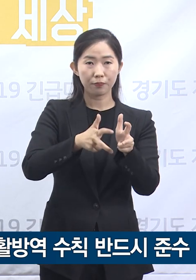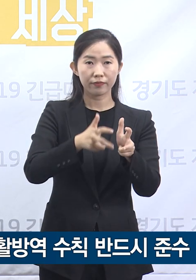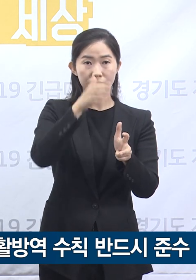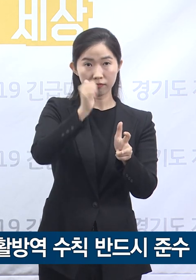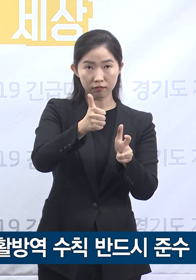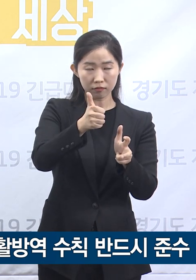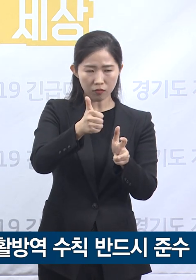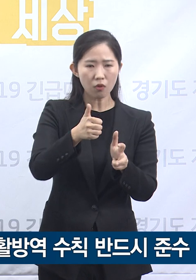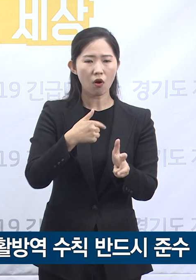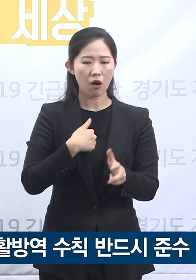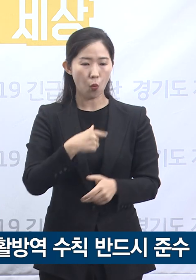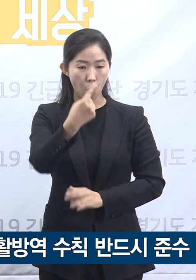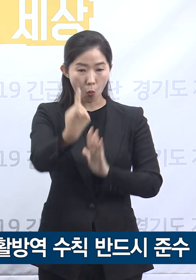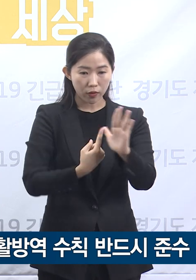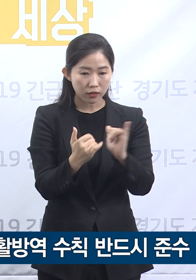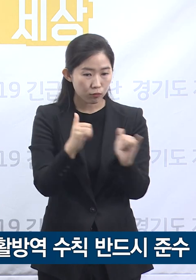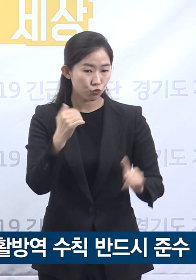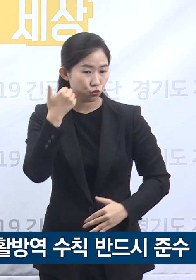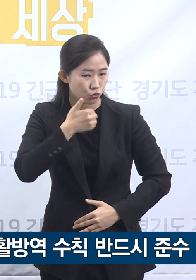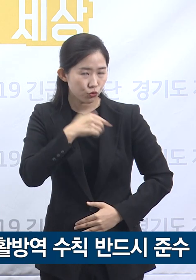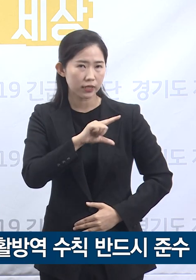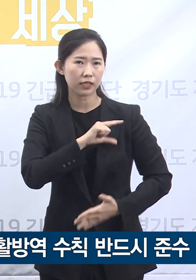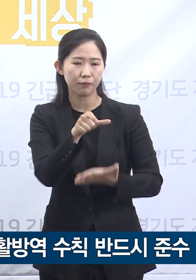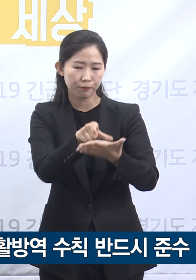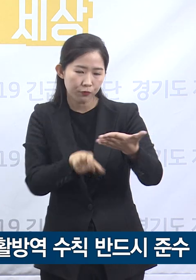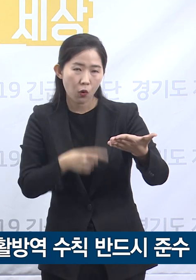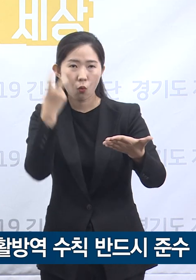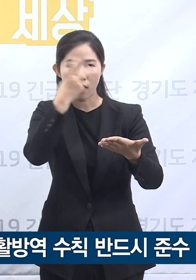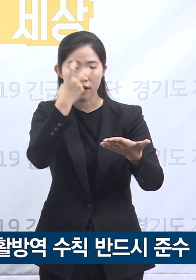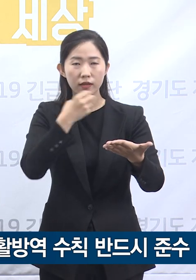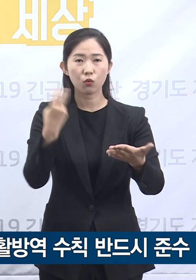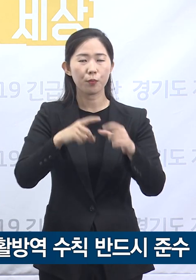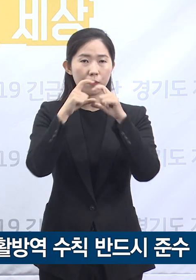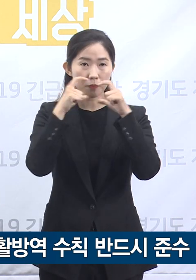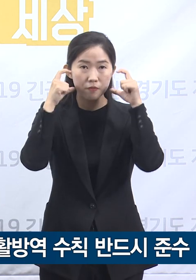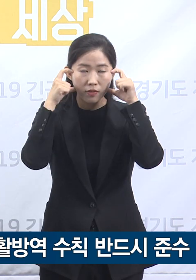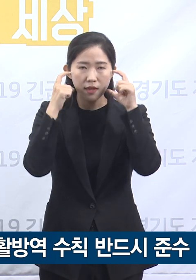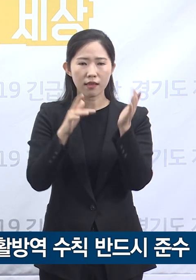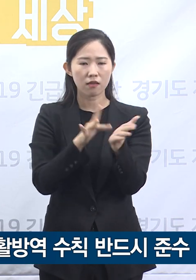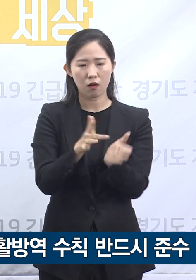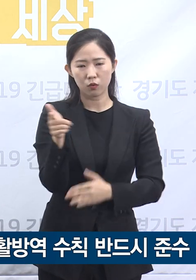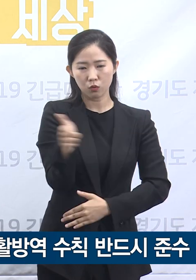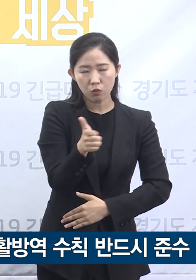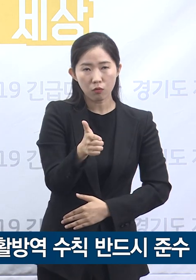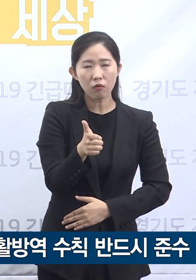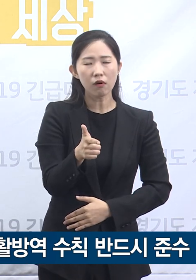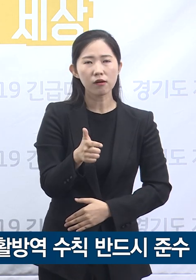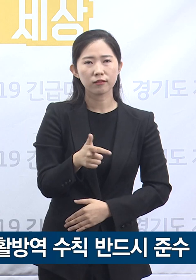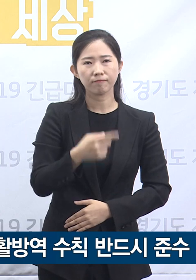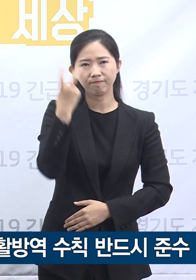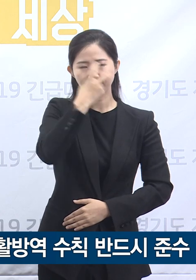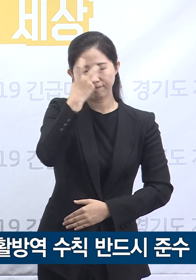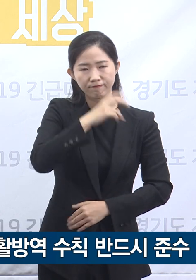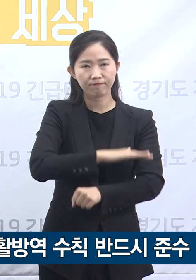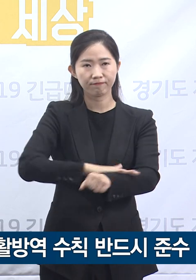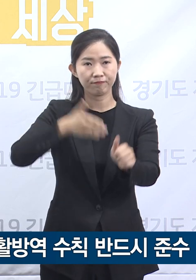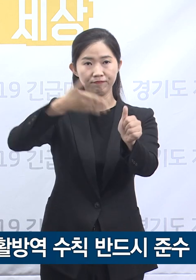이용자들의 명구관리뿐만 아니라 마스크 착용과 소독 등 방역관리를 더욱 철저히 해 주실 것을 당부드립니다.